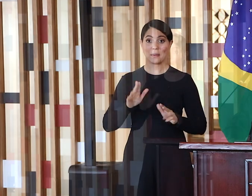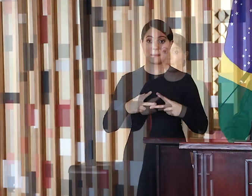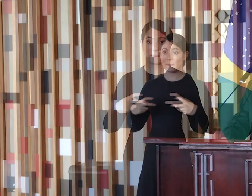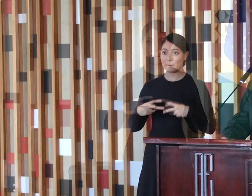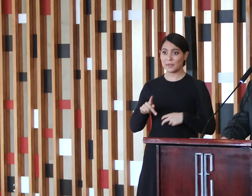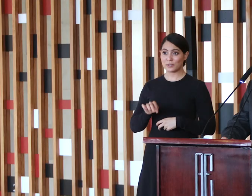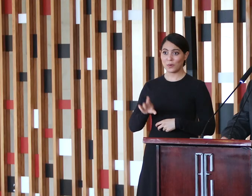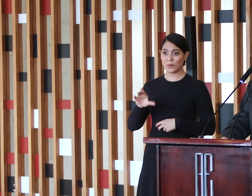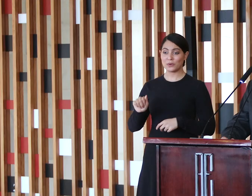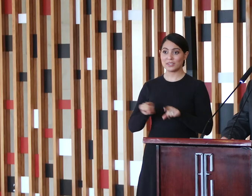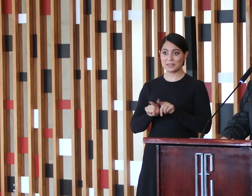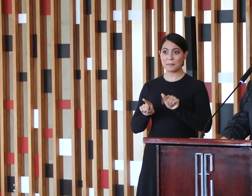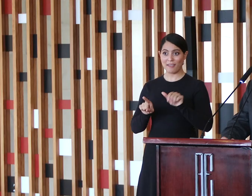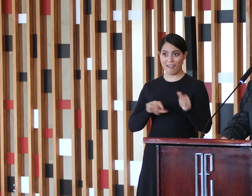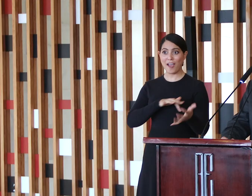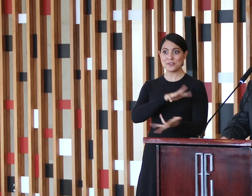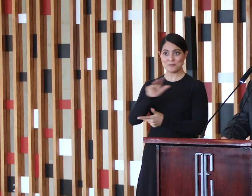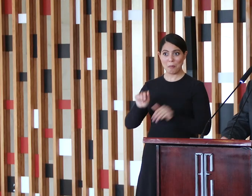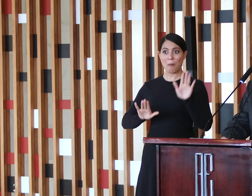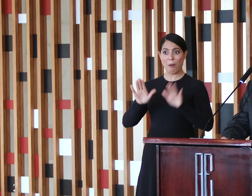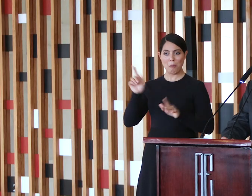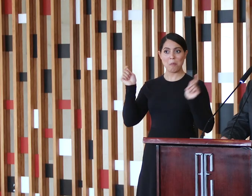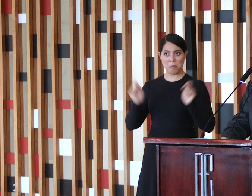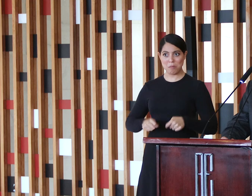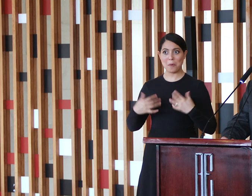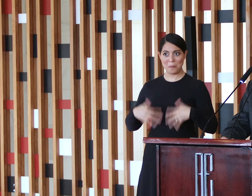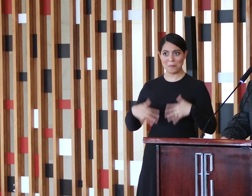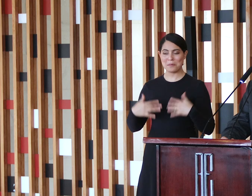mundo, que realizamos no final de 2019.